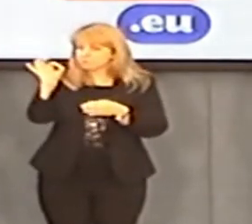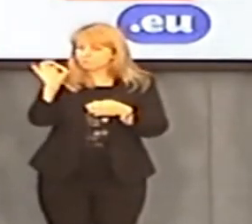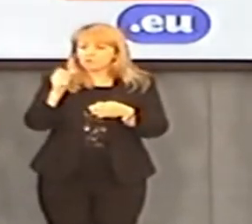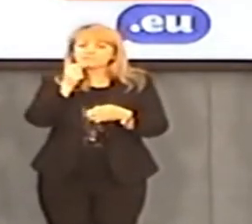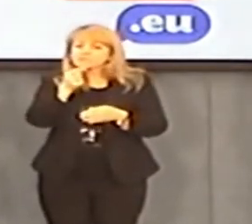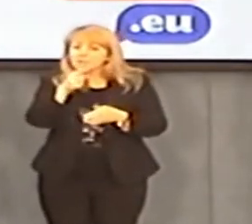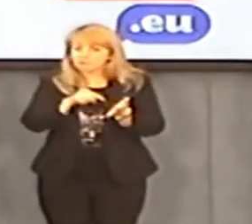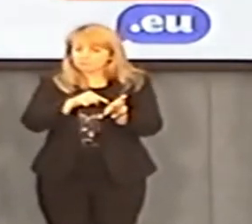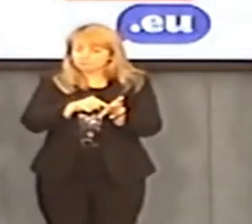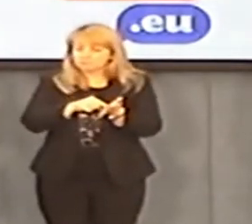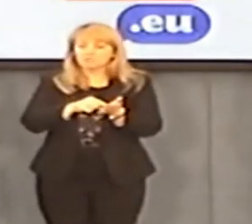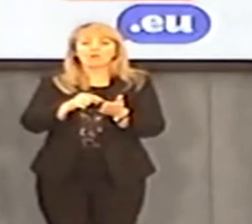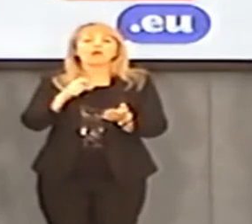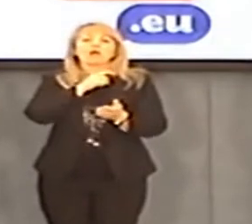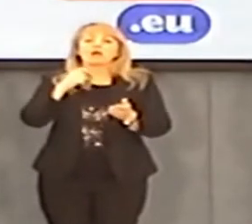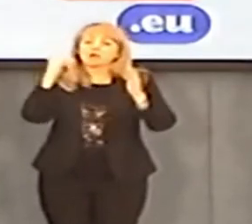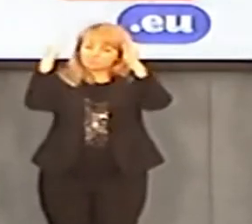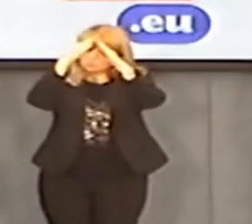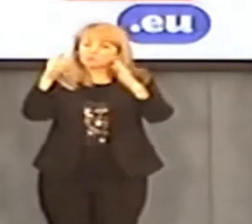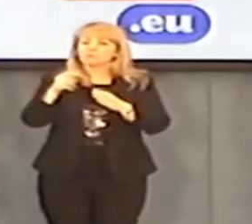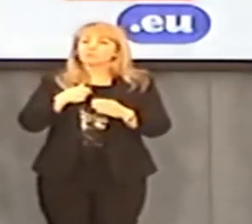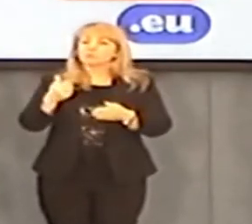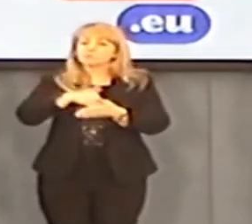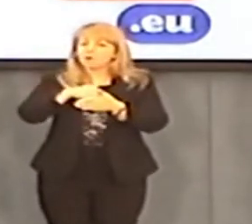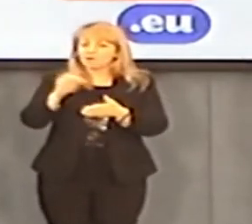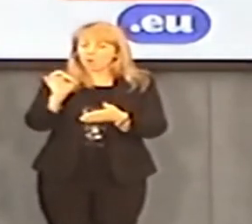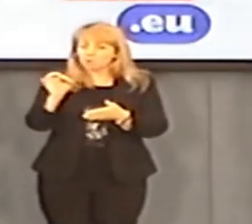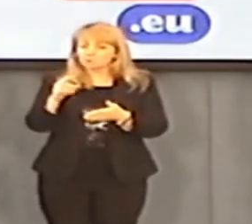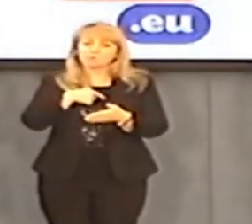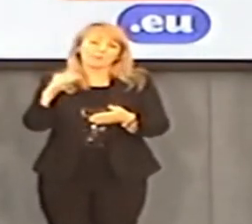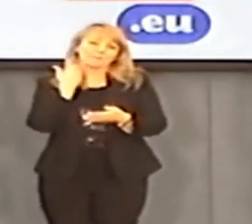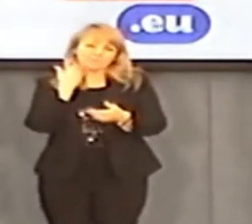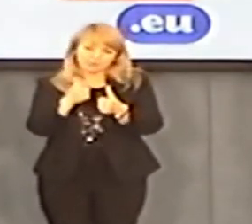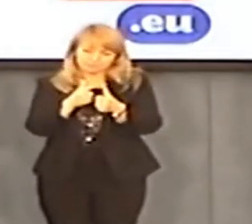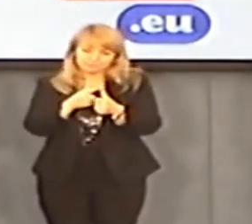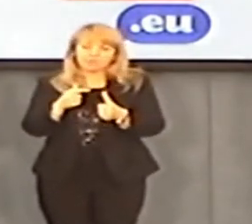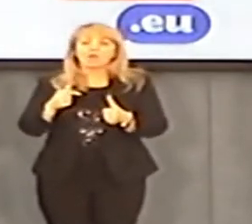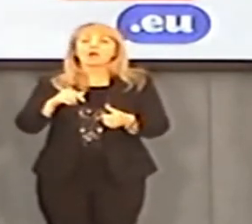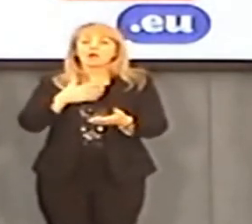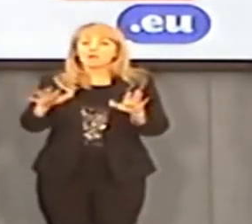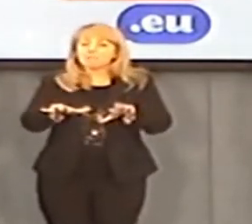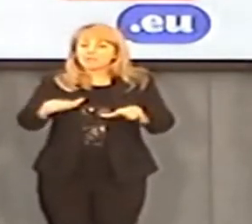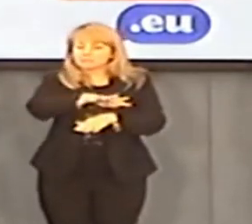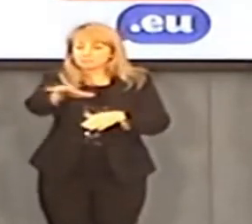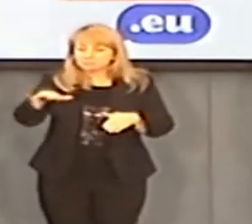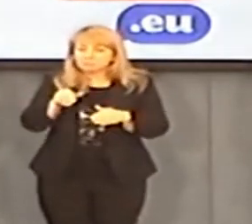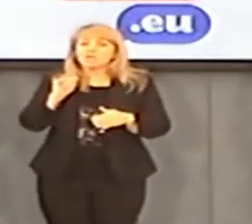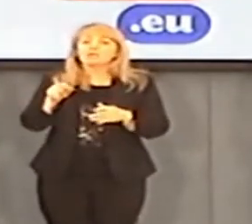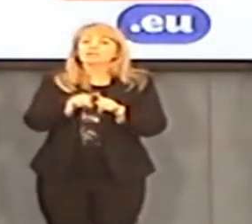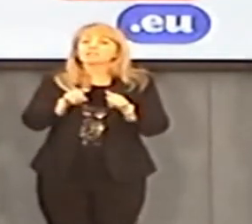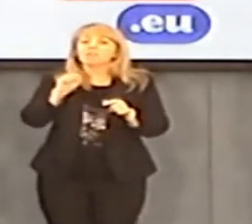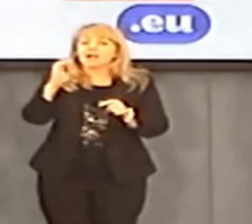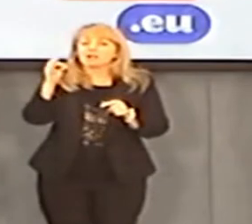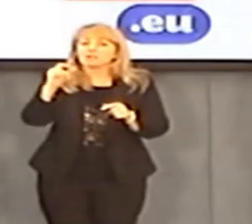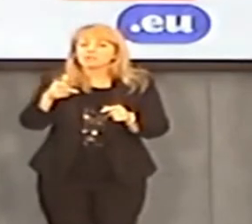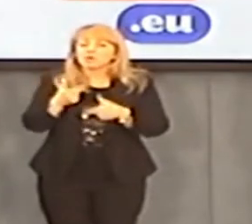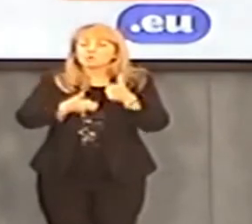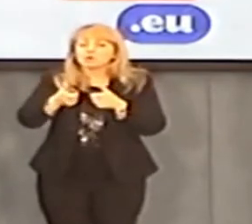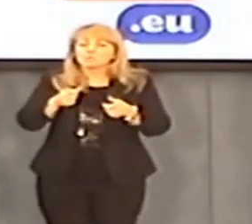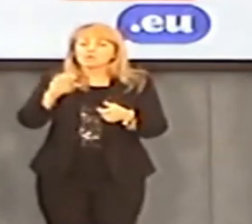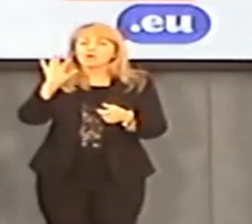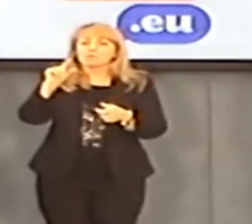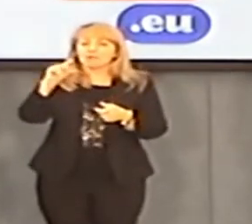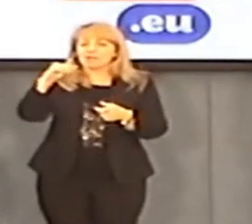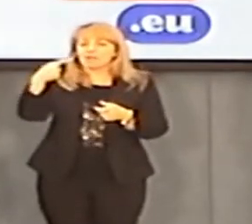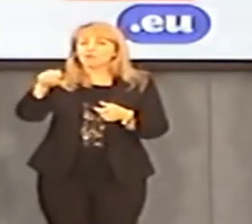co arcybiskup Wesołowski jest oskarżany. Arcybiskupowi zarzucono nieobyczajne zachowanie, picie w miejscach publicznych